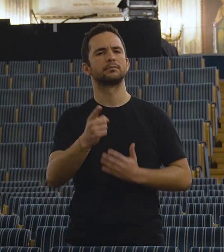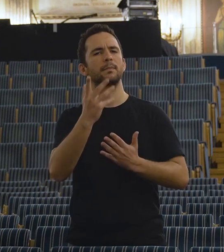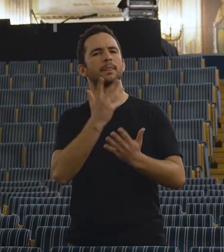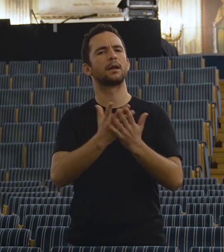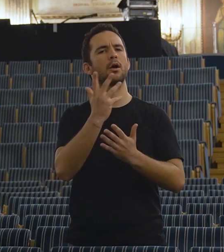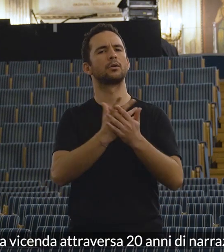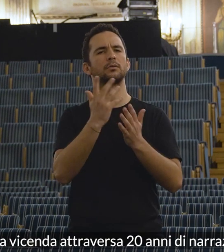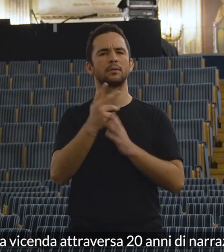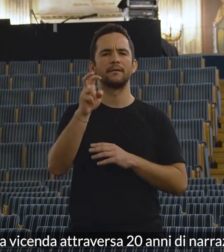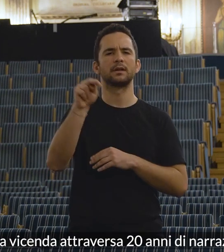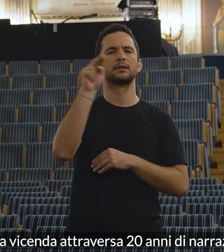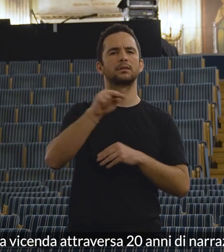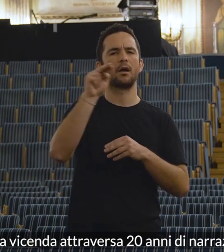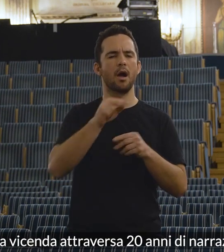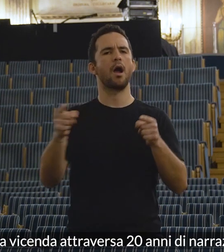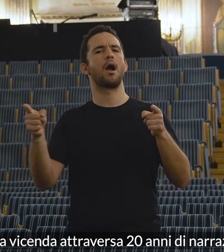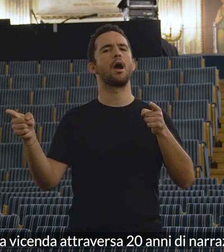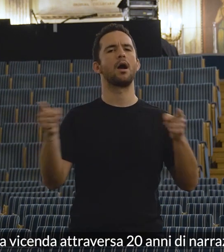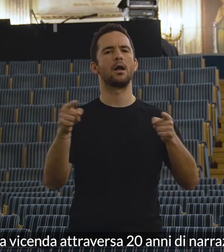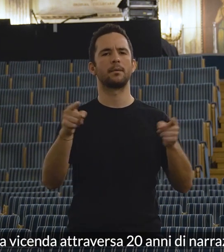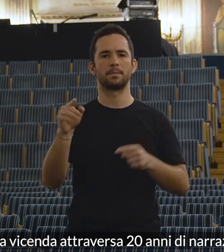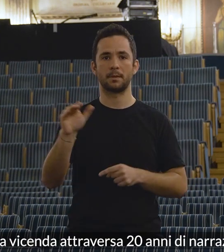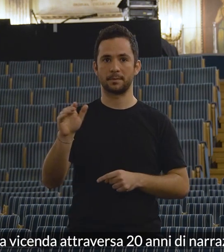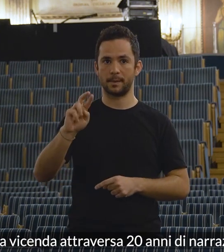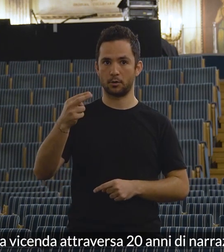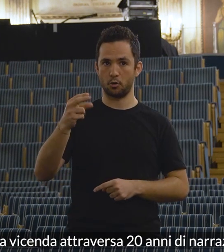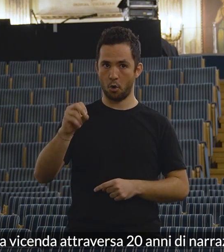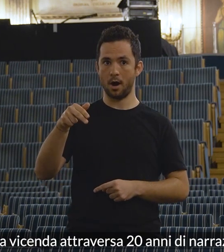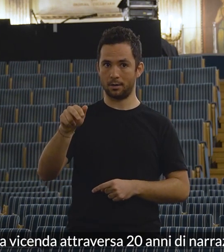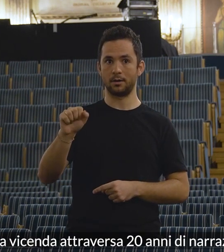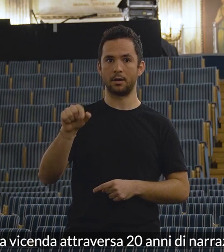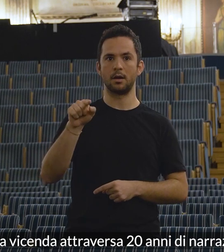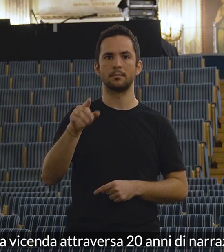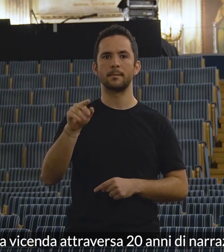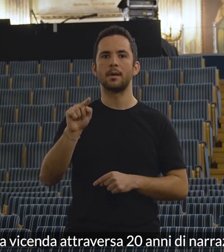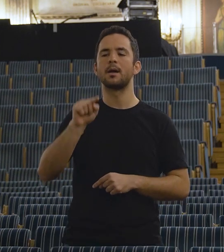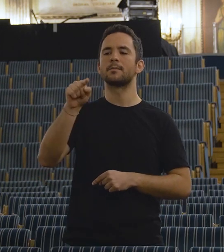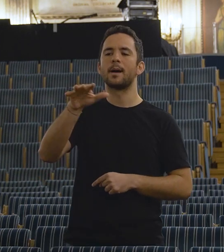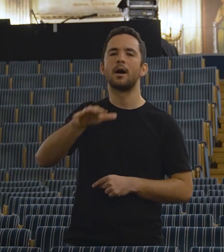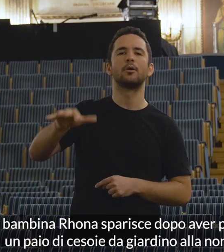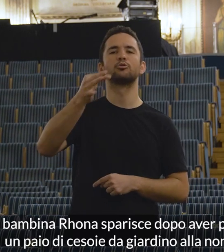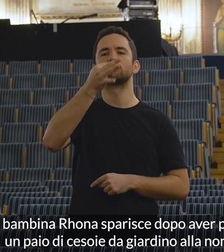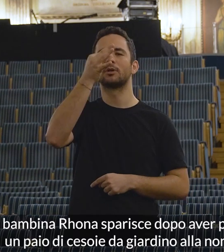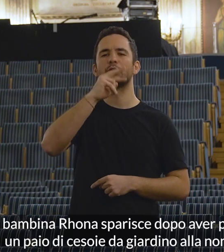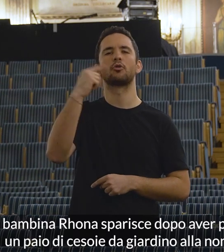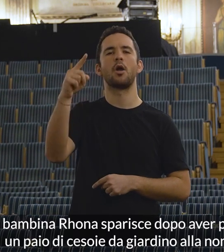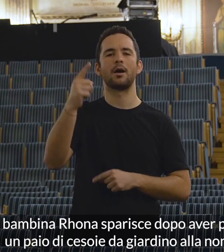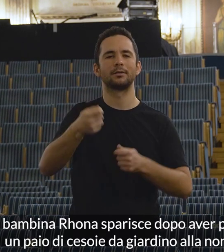La vicenda attraversa vent'anni di narrazione. La bambina, Rona,